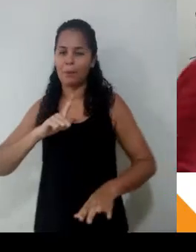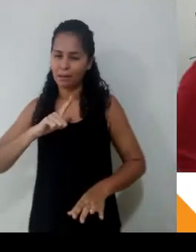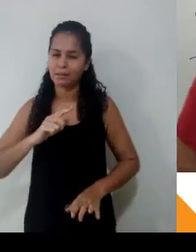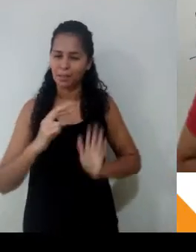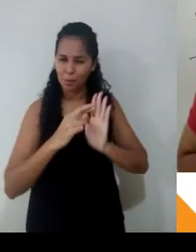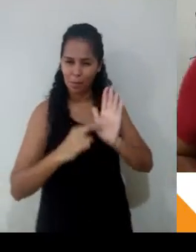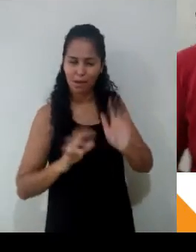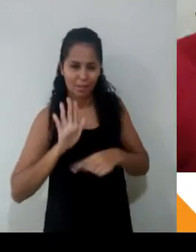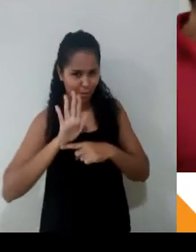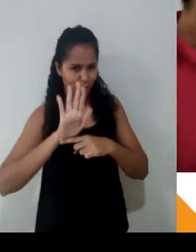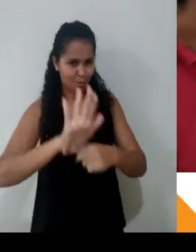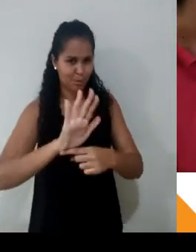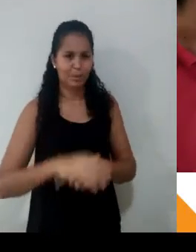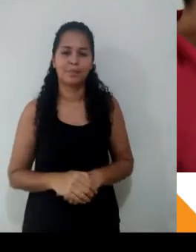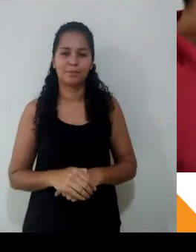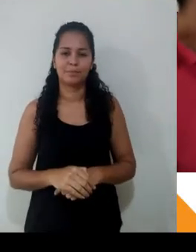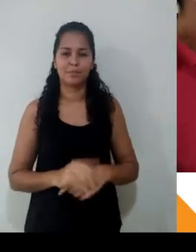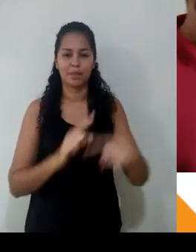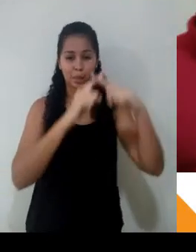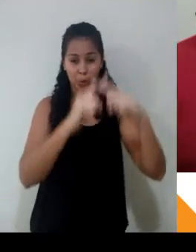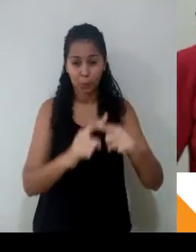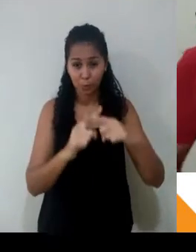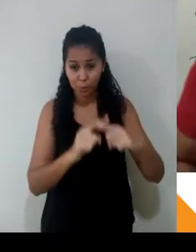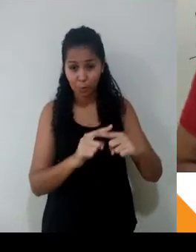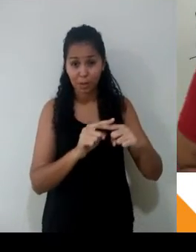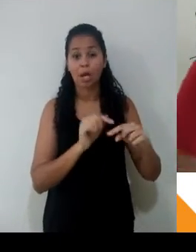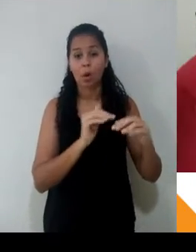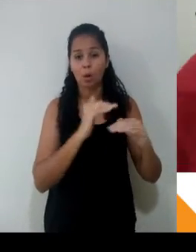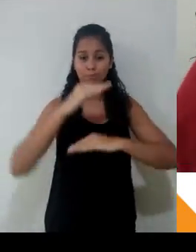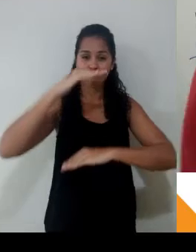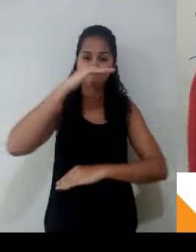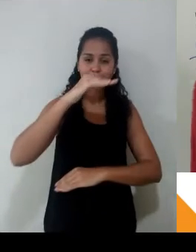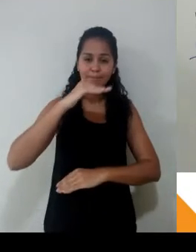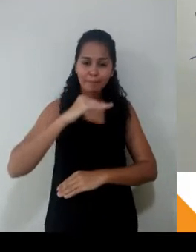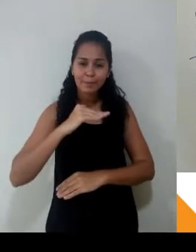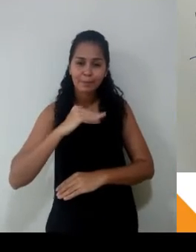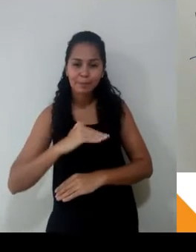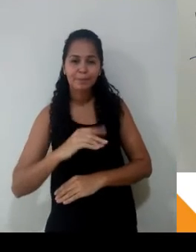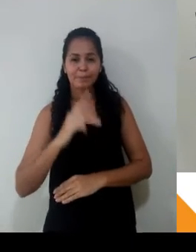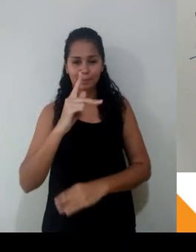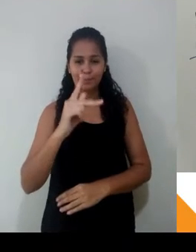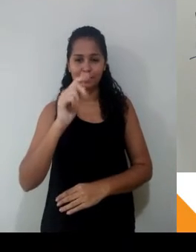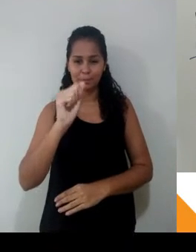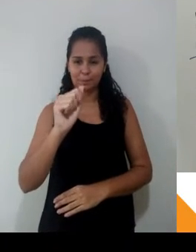Então, se for inversamente proporcional, multiplica na paralela e vai ser feliz. Olha aqui, multipliquei 100